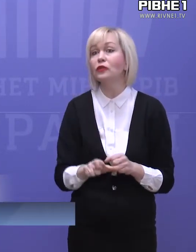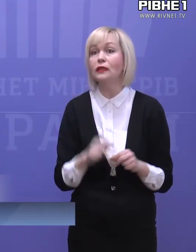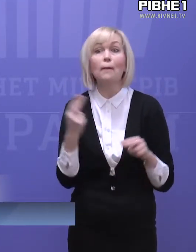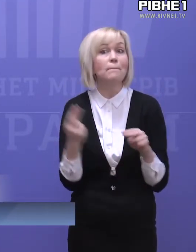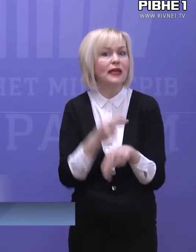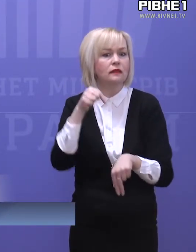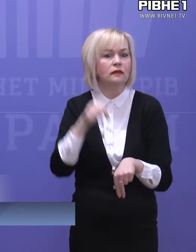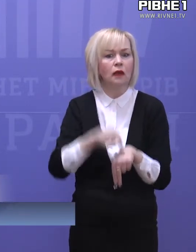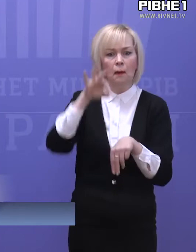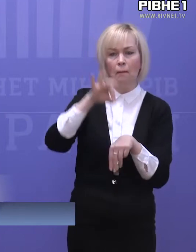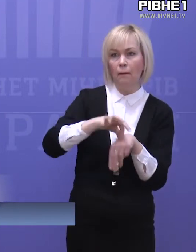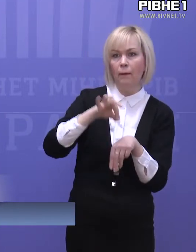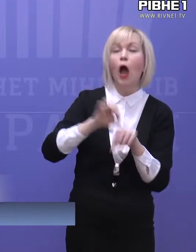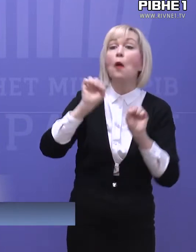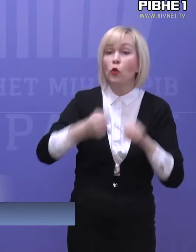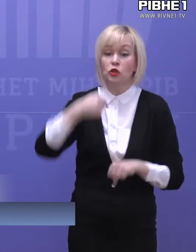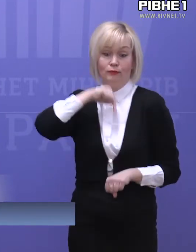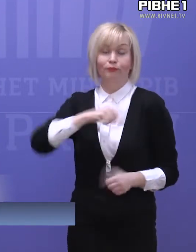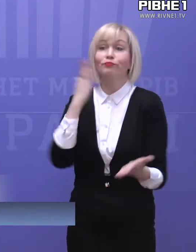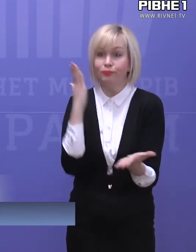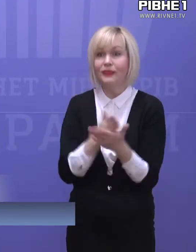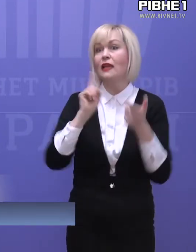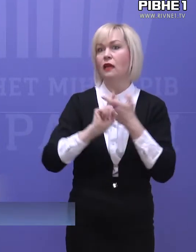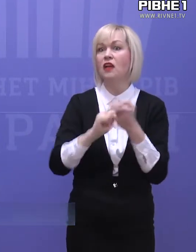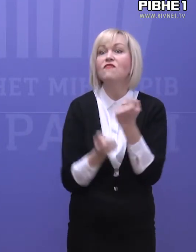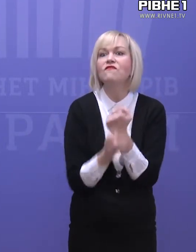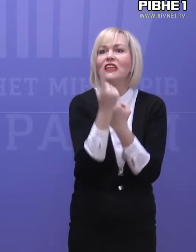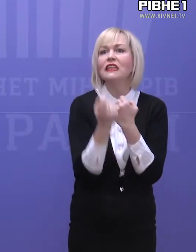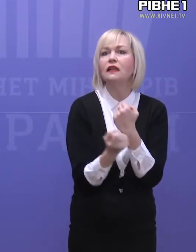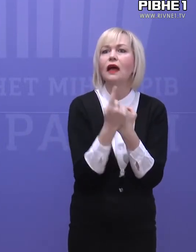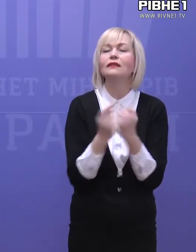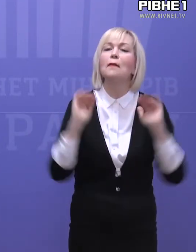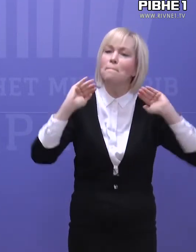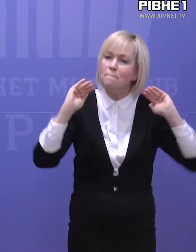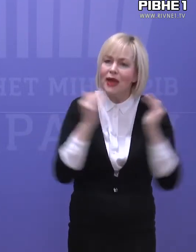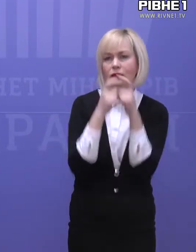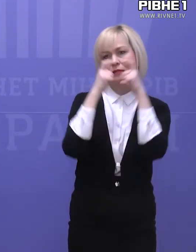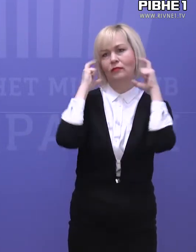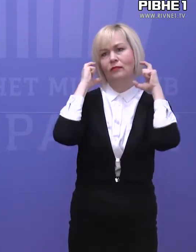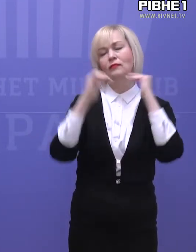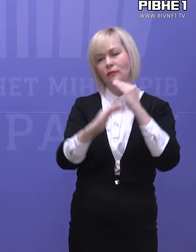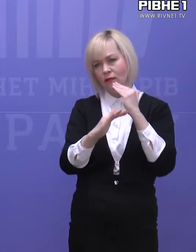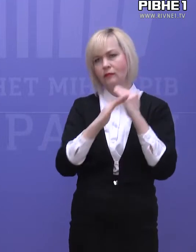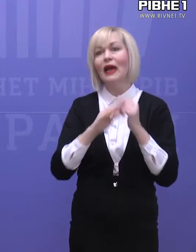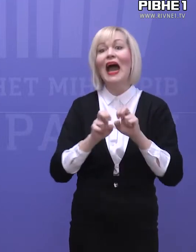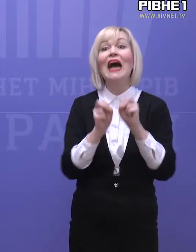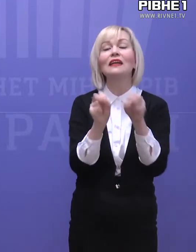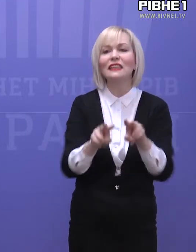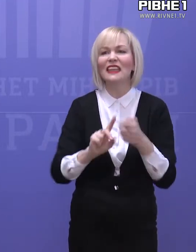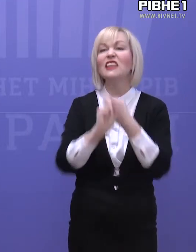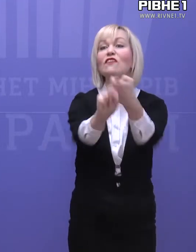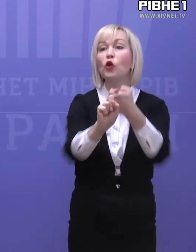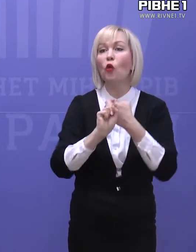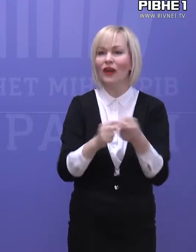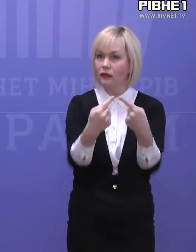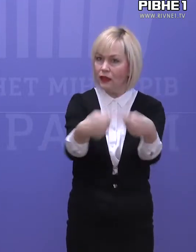симптомів, але вже може бути інфікованою і виділяти збутник віруса значно змезую, зменшує ризик інфікувати інших людей.